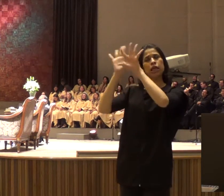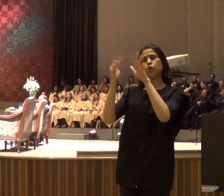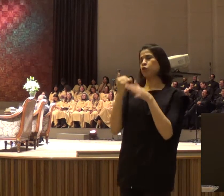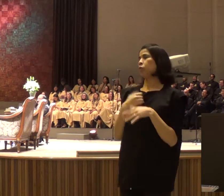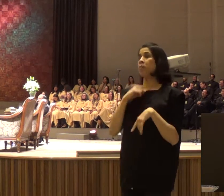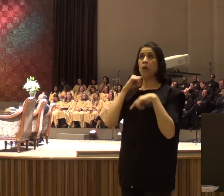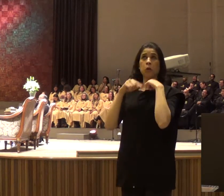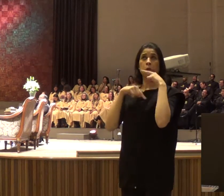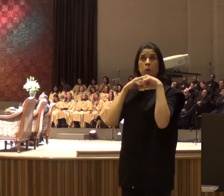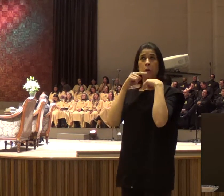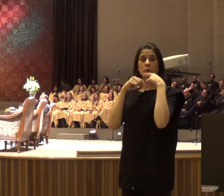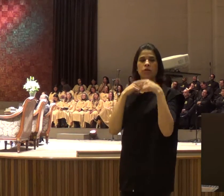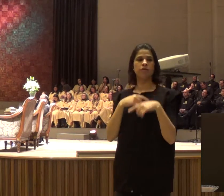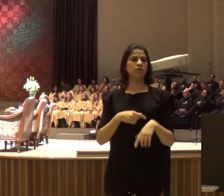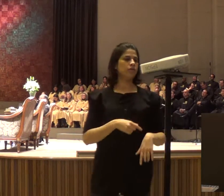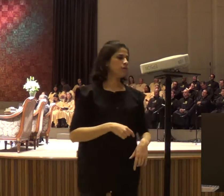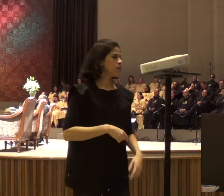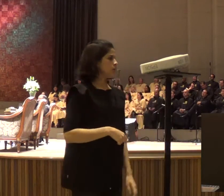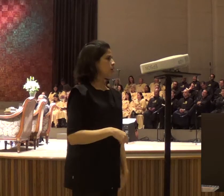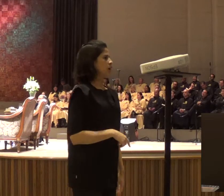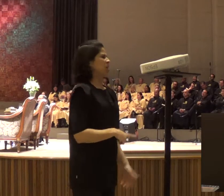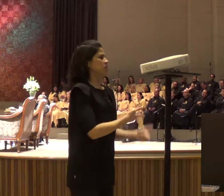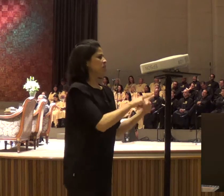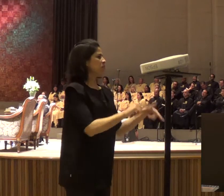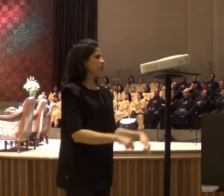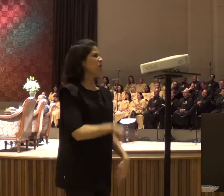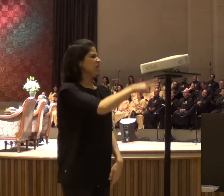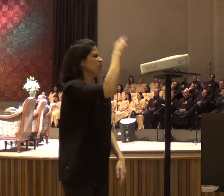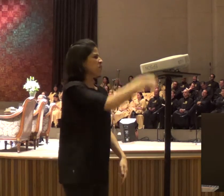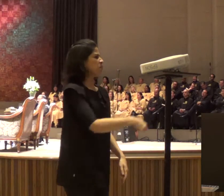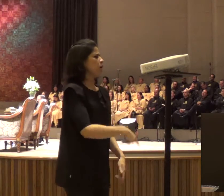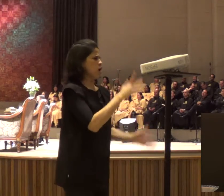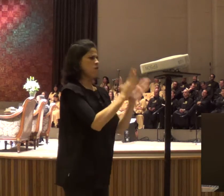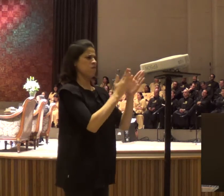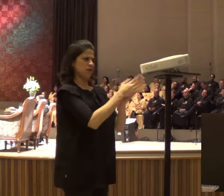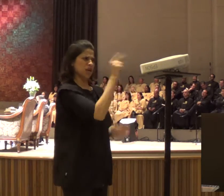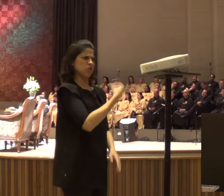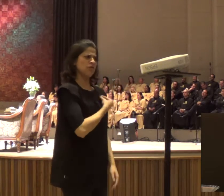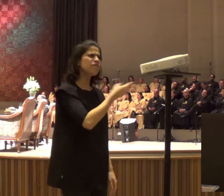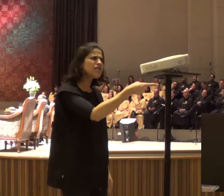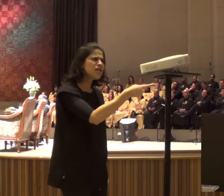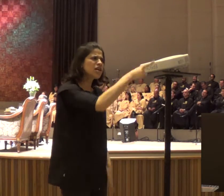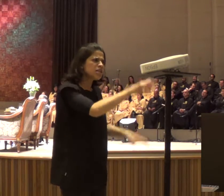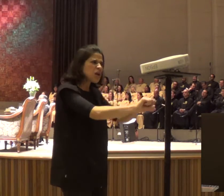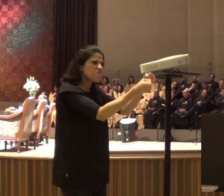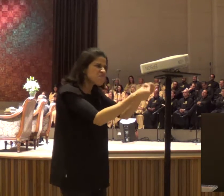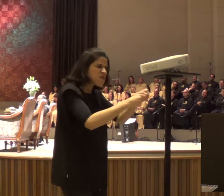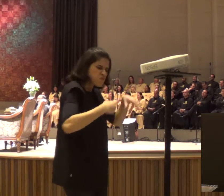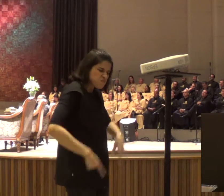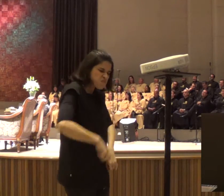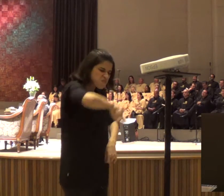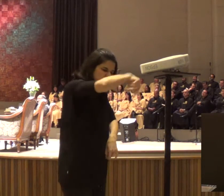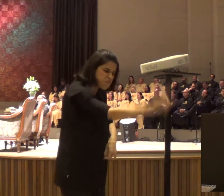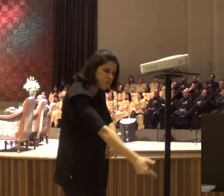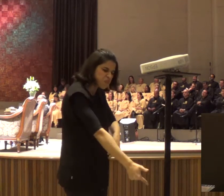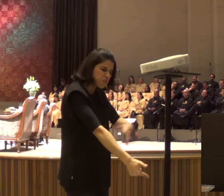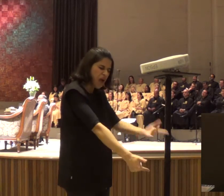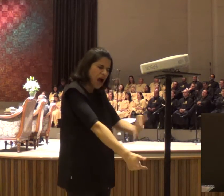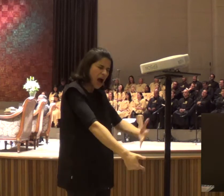aí eu virei para ele, e não tem problema, você vai sentir logo, eu vou orar para você, para Deus quebrar as pernas, te jogar em um buraco, para